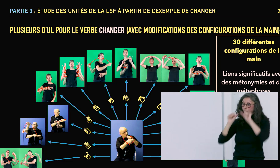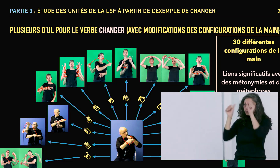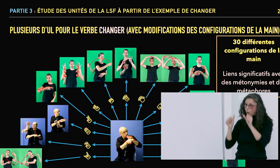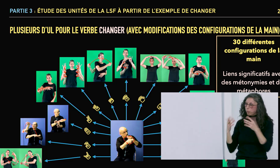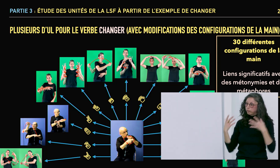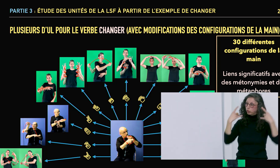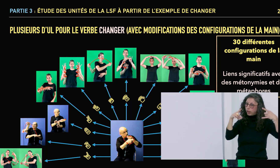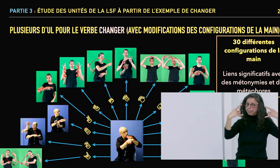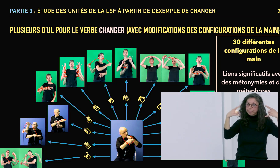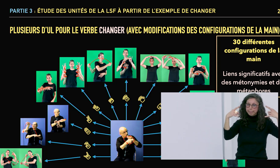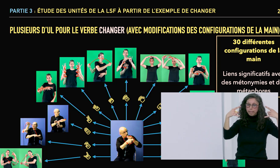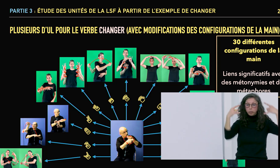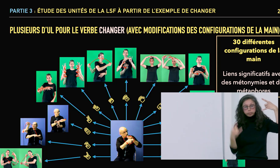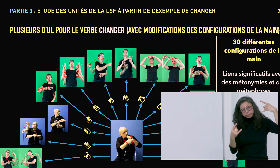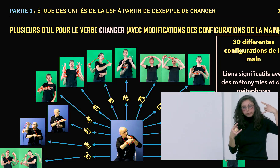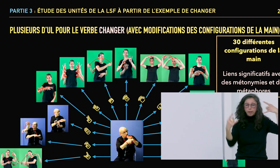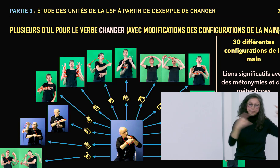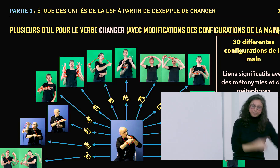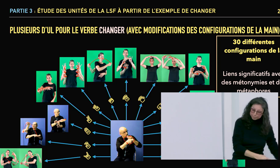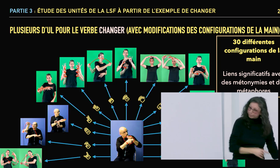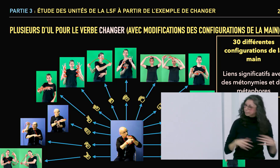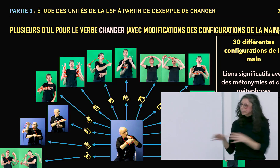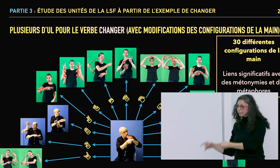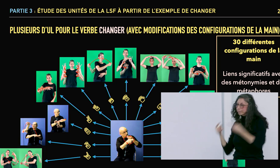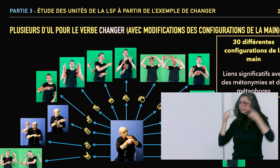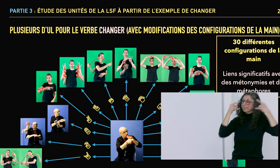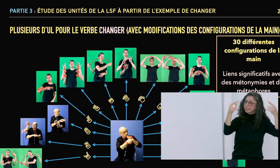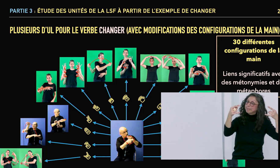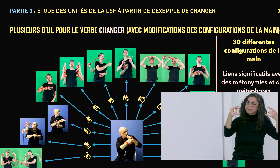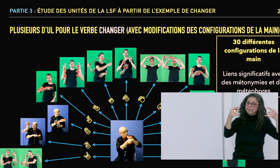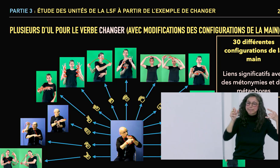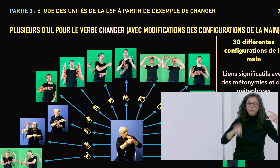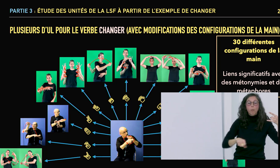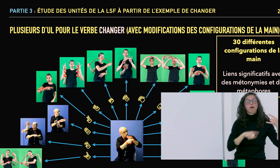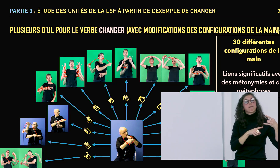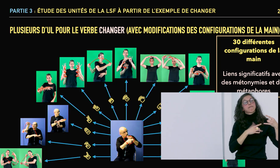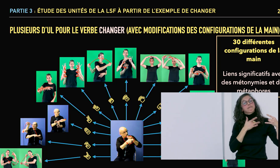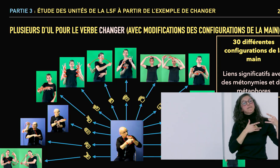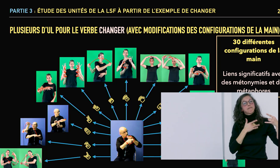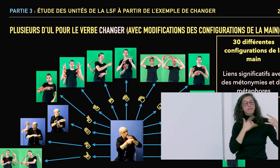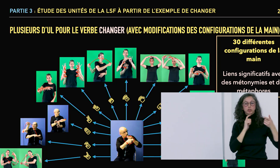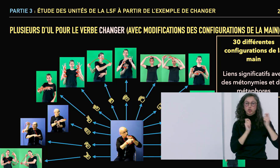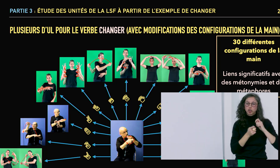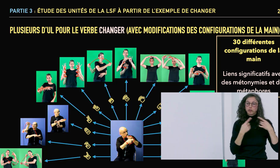que vous avez en bas à gauche de la diapositive. Par exemple, une fenêtre. Une fenêtre qui se détériore et qu'on remplace.